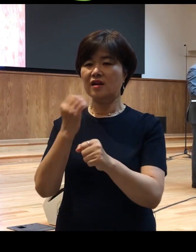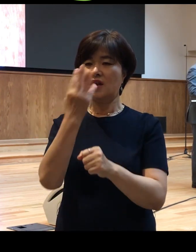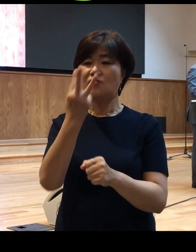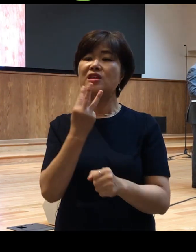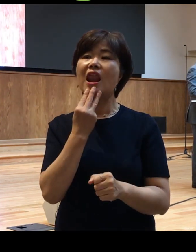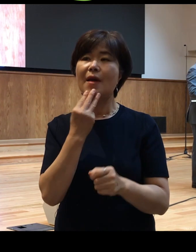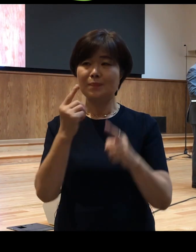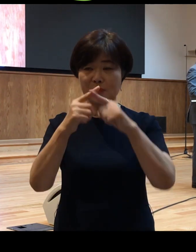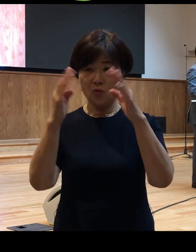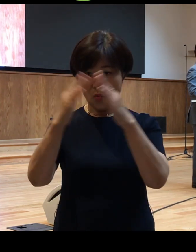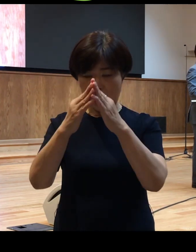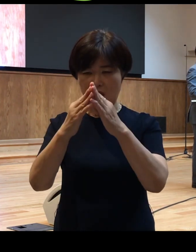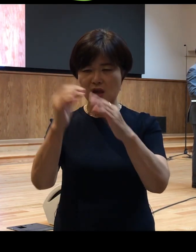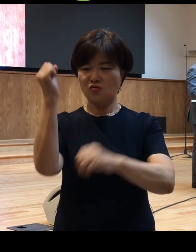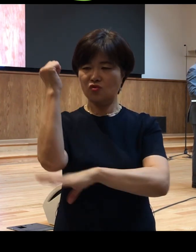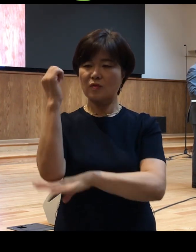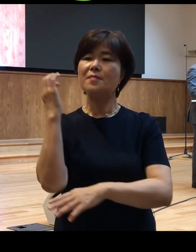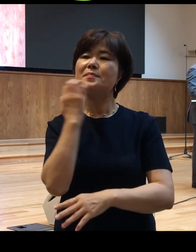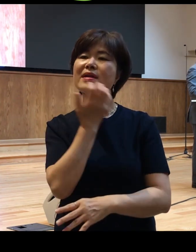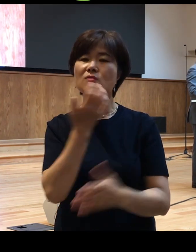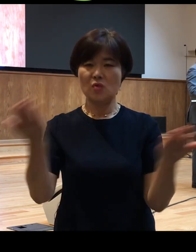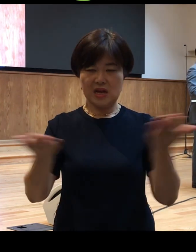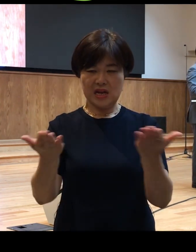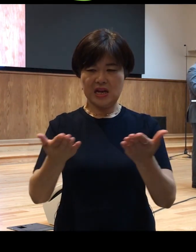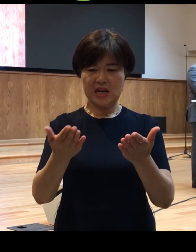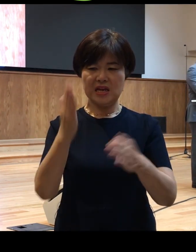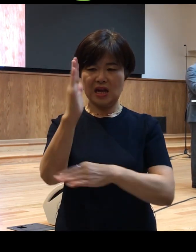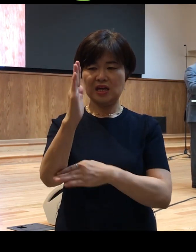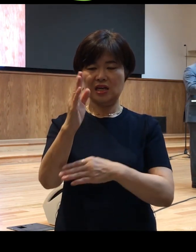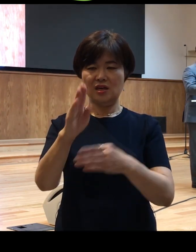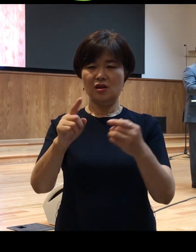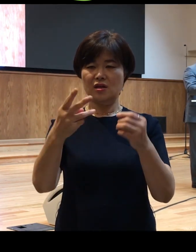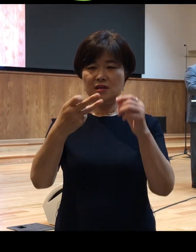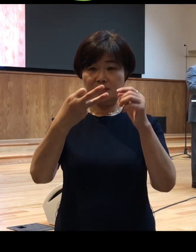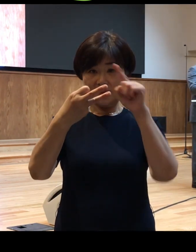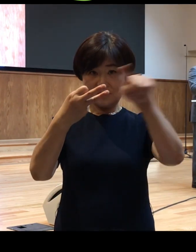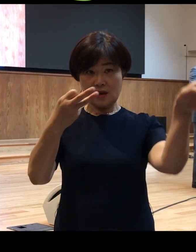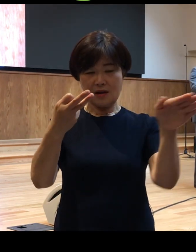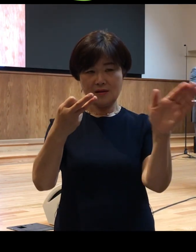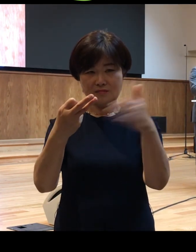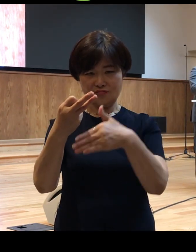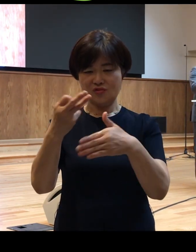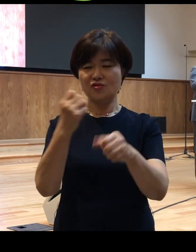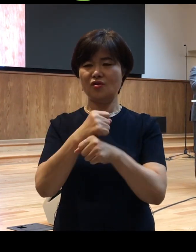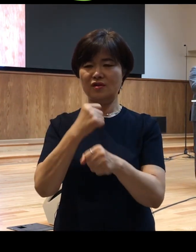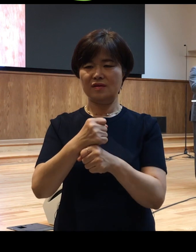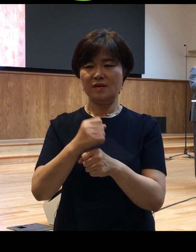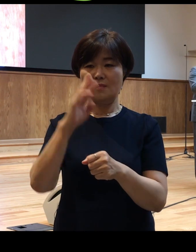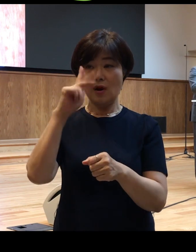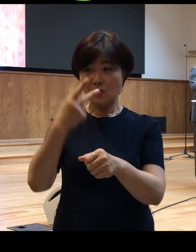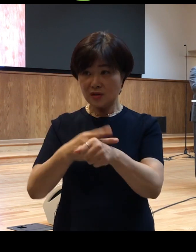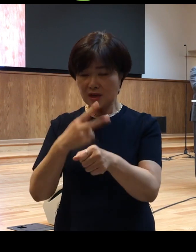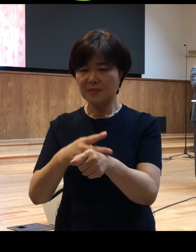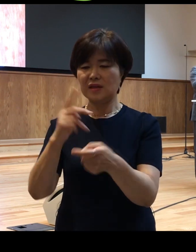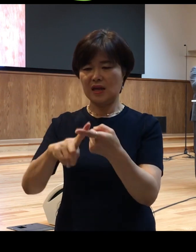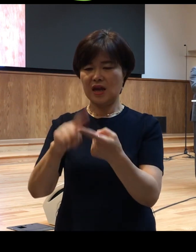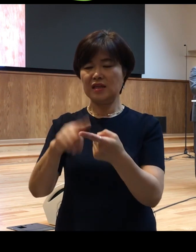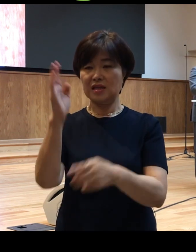중심으로 한 베드로의 사역 이야기 그럼 13장부터는 사도 바울을 중심으로 한 안디옥 교회의 선교